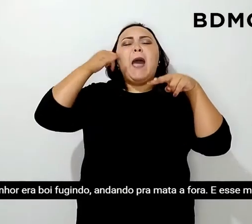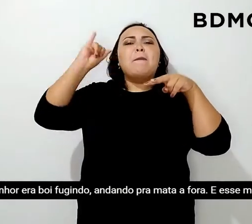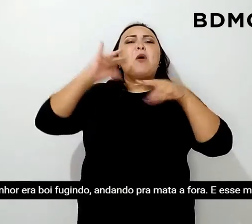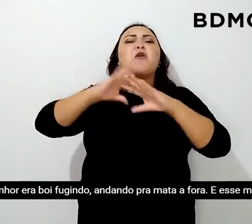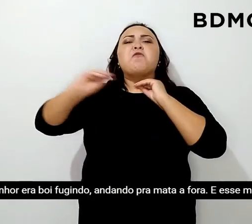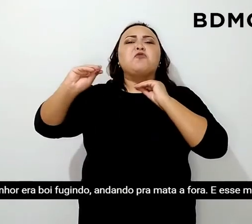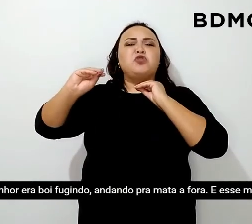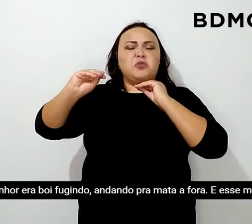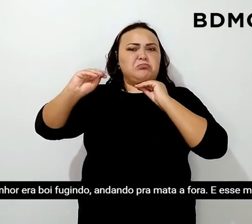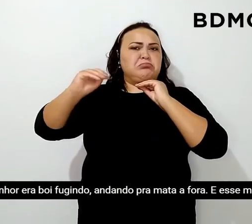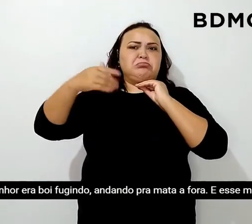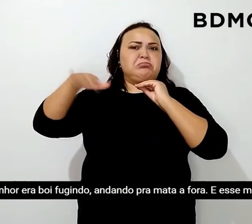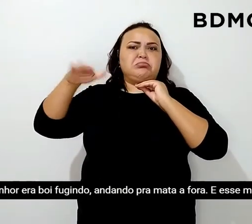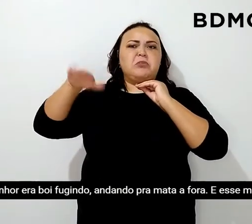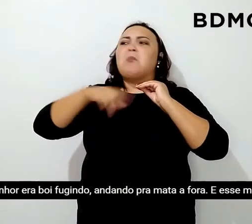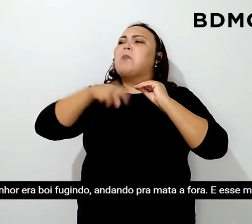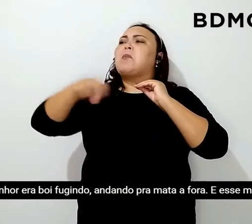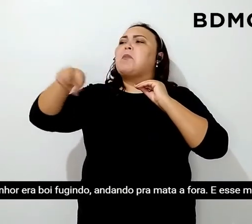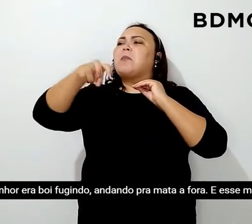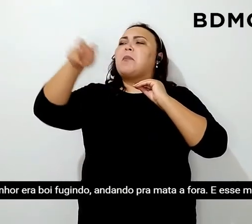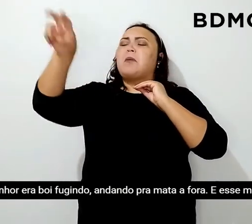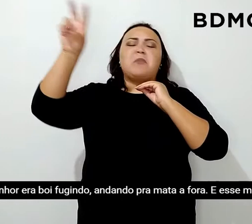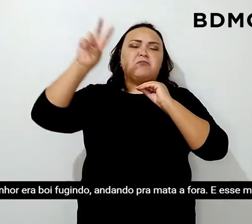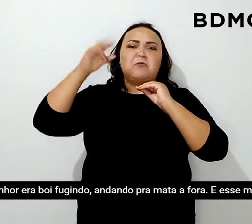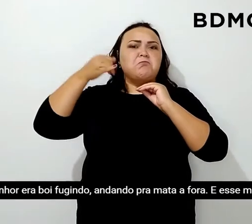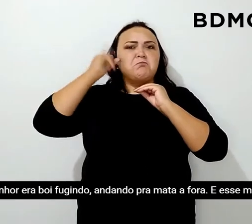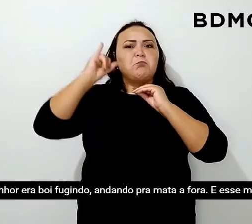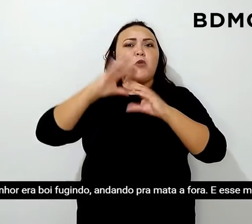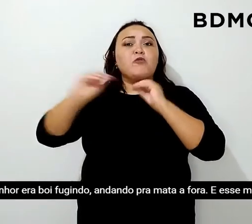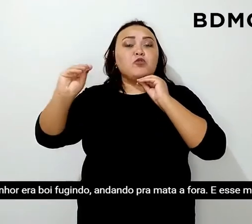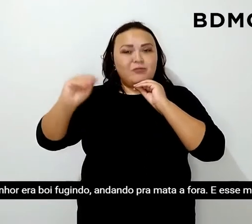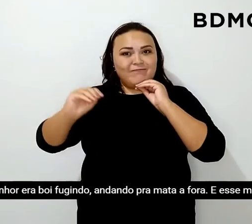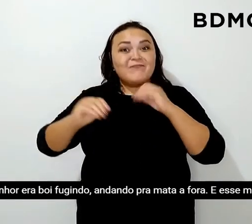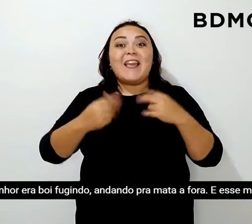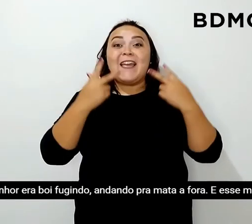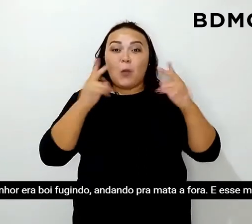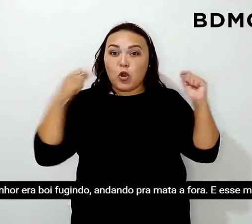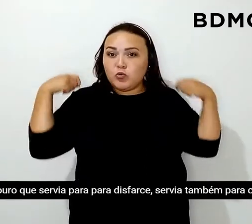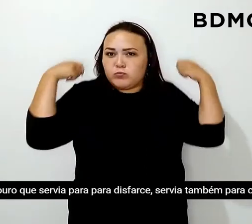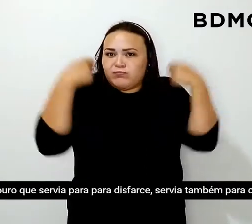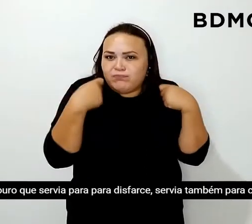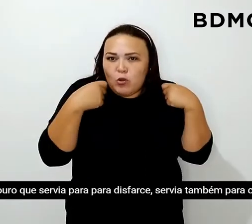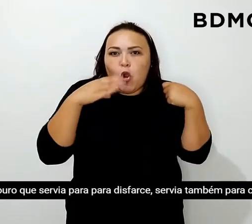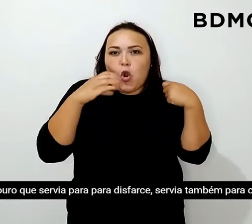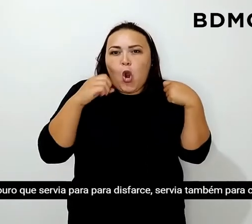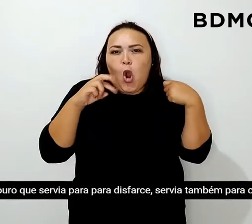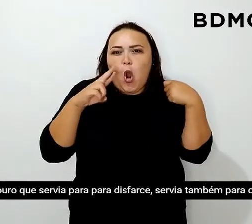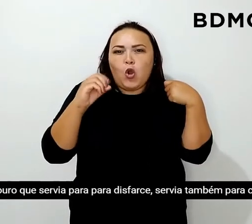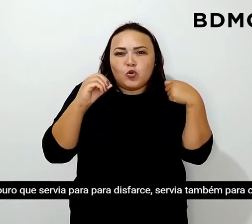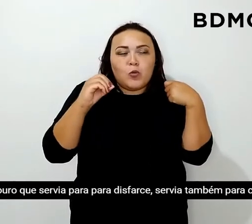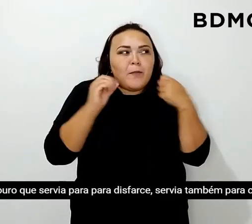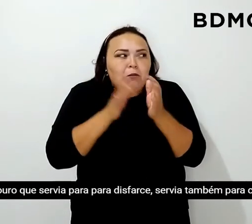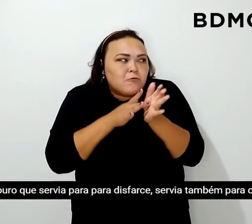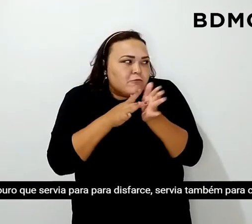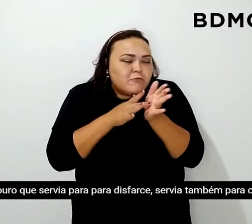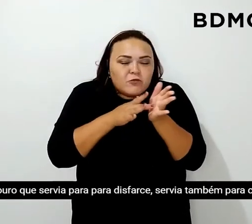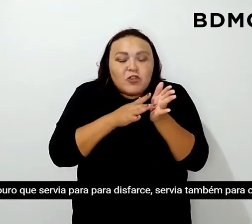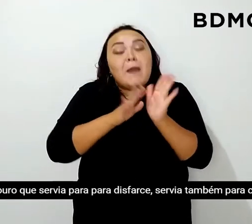boi fugido andando para a mata fora. E esse mesmo couro que servia para